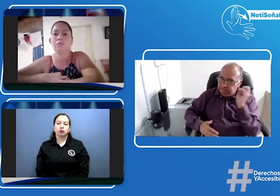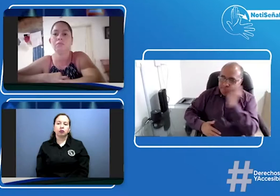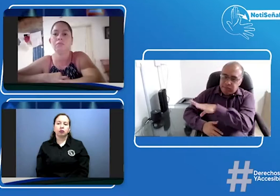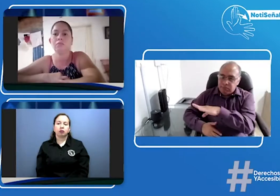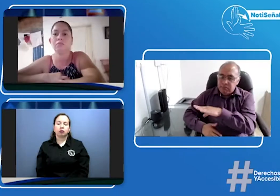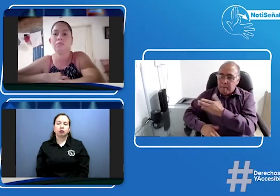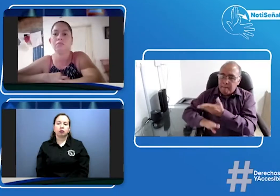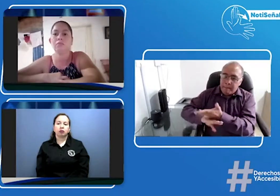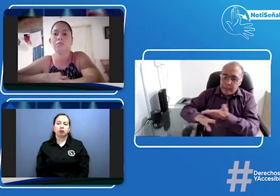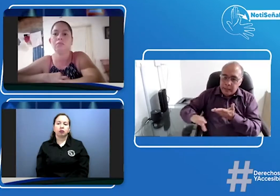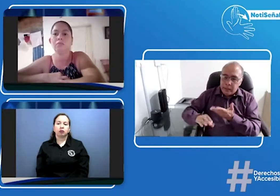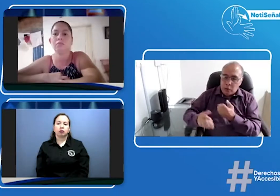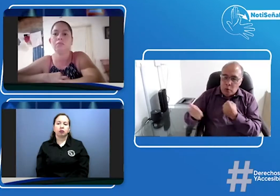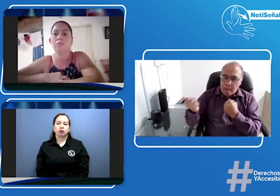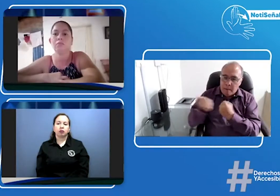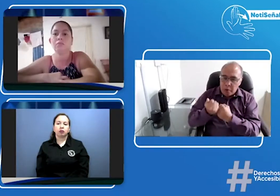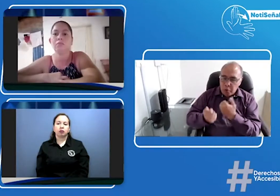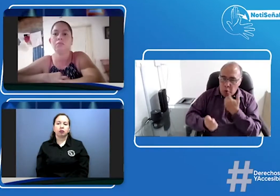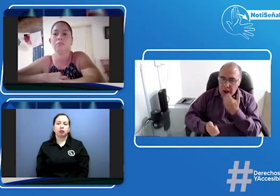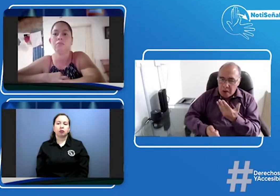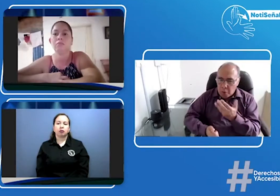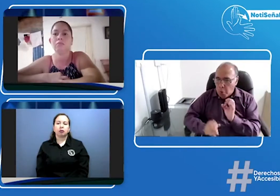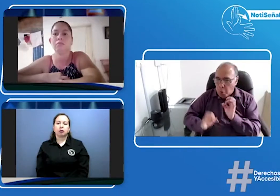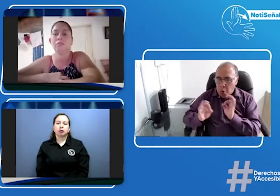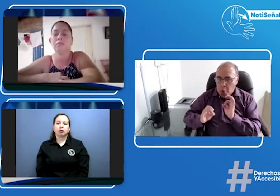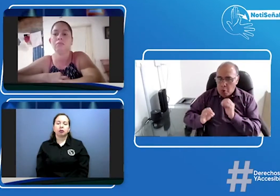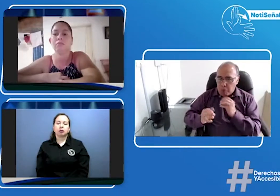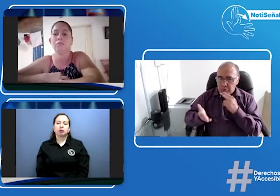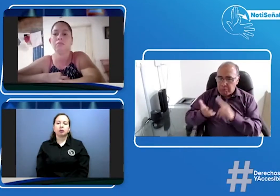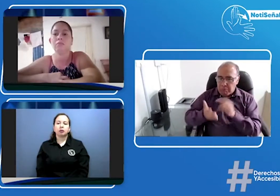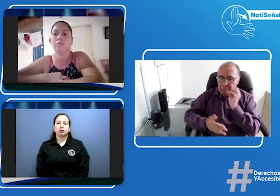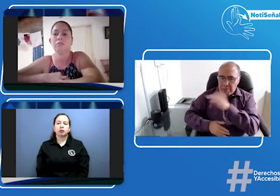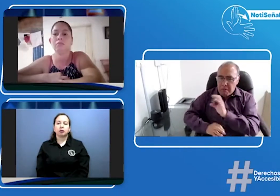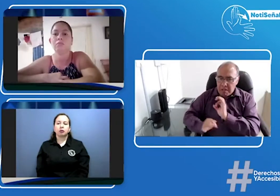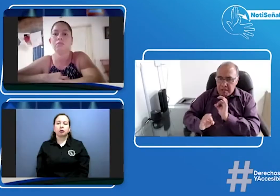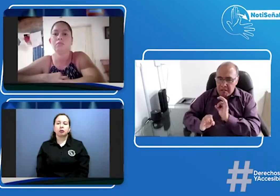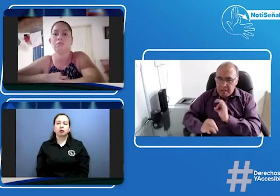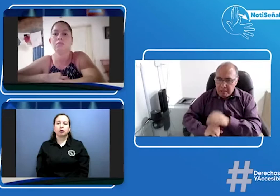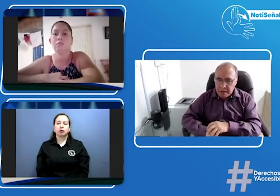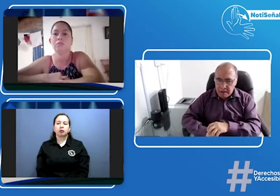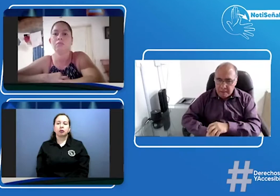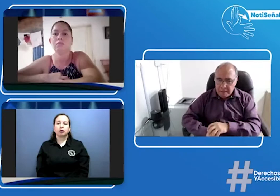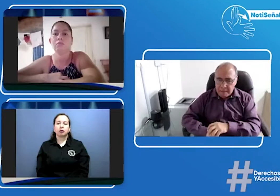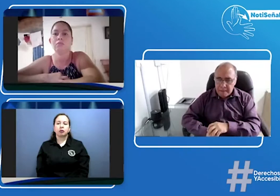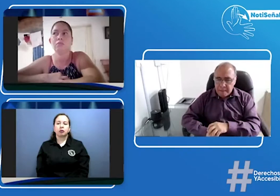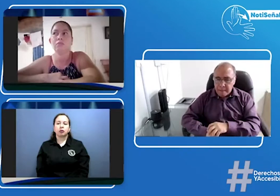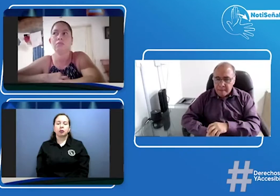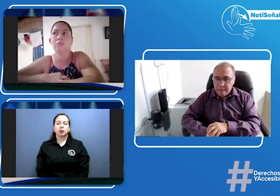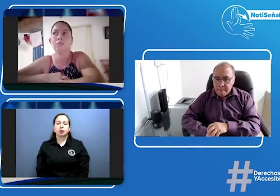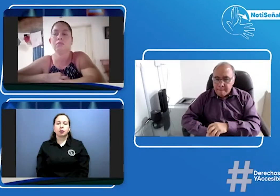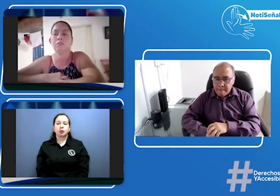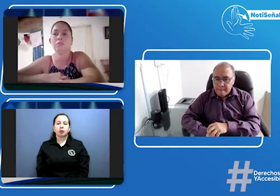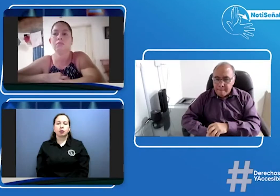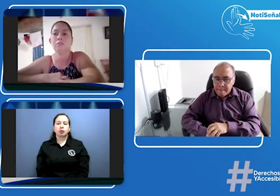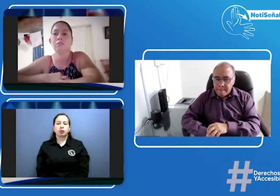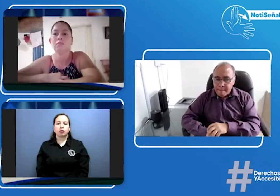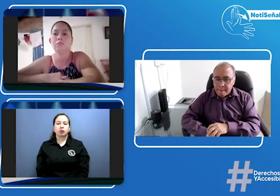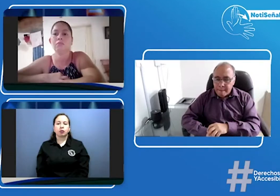a ellos y hacer otro oficio directamente al INSOR pidiendo el apoyo ¿podrían hacerlo o por qué no lo han hecho?